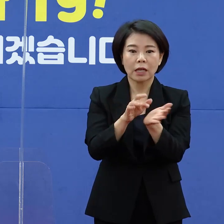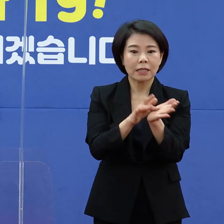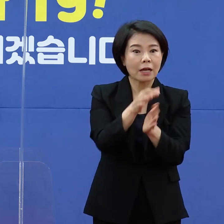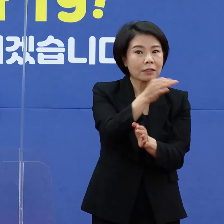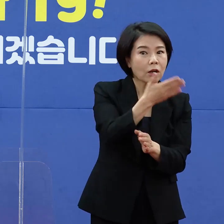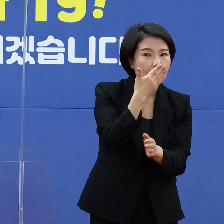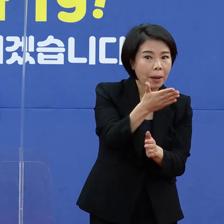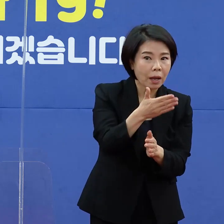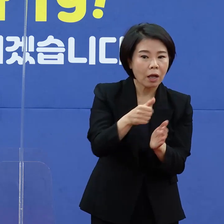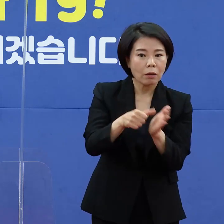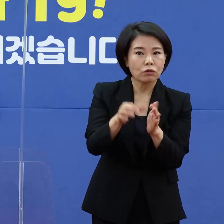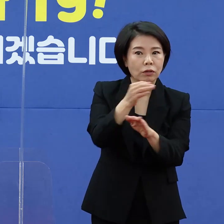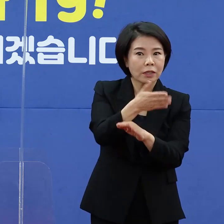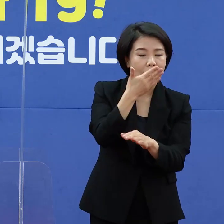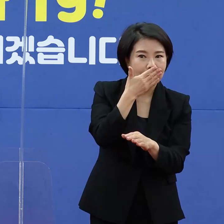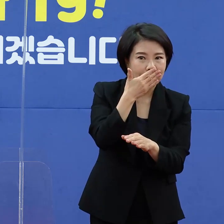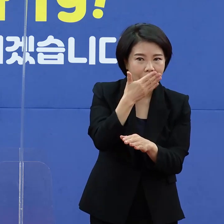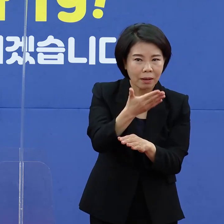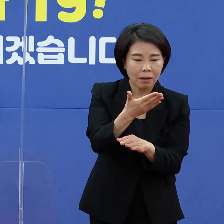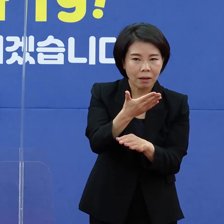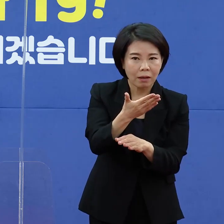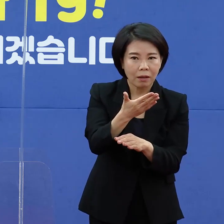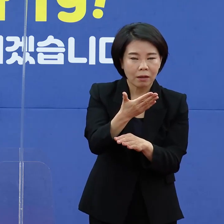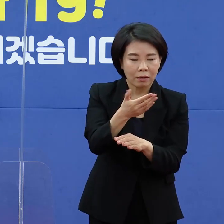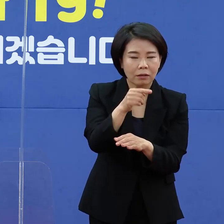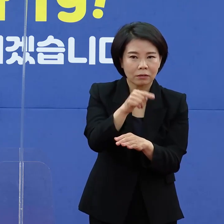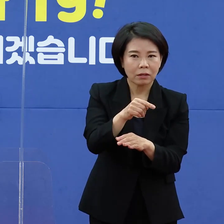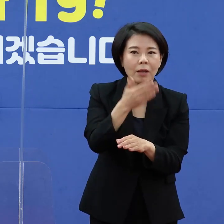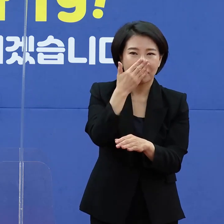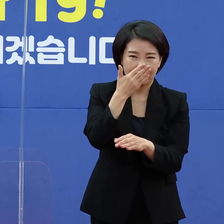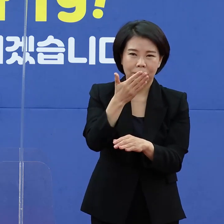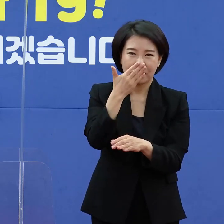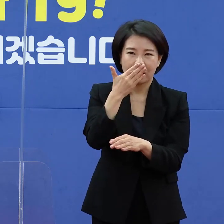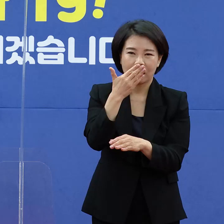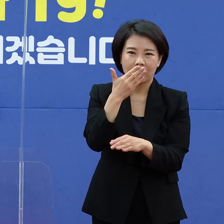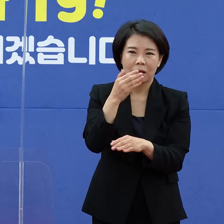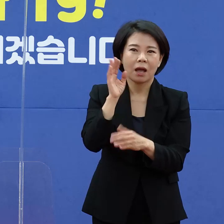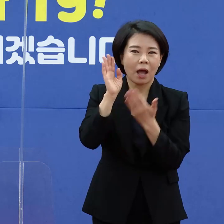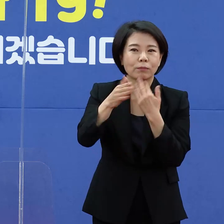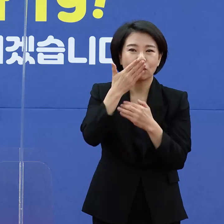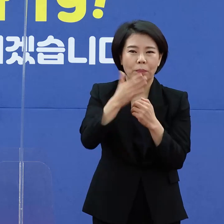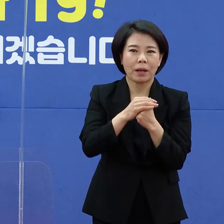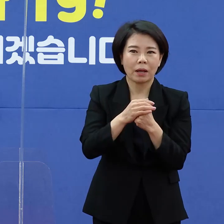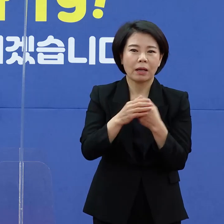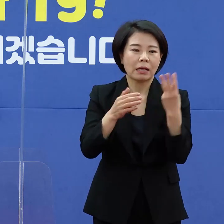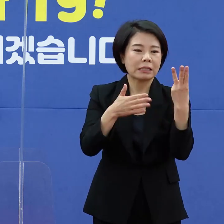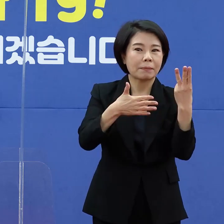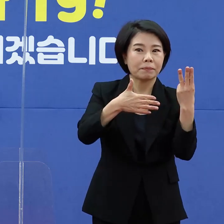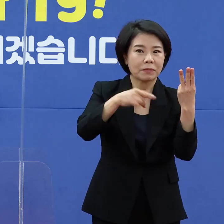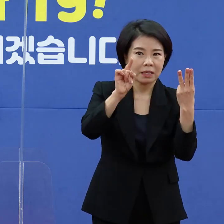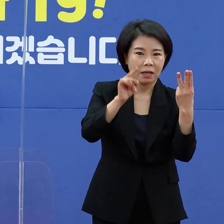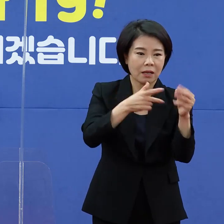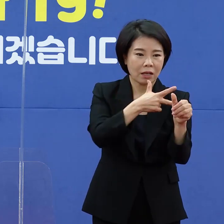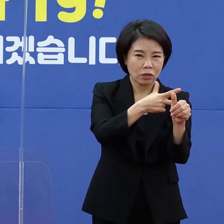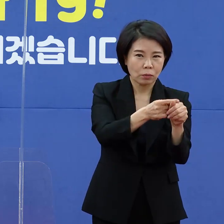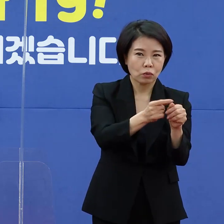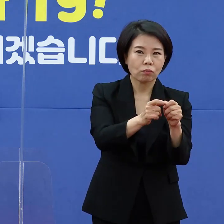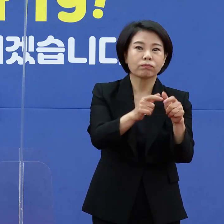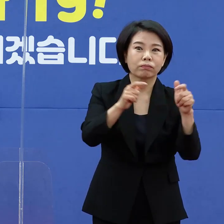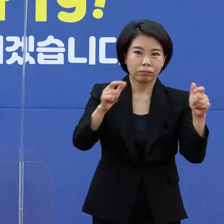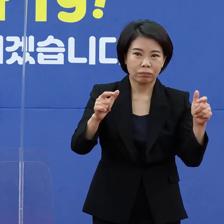또는 생필품을 사러 간다든가 이런 부분들이 이제 가능하게 됩니다. 그리고 3차 접종자가 많기 때문에